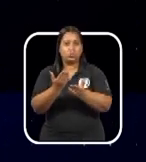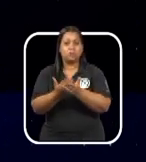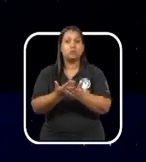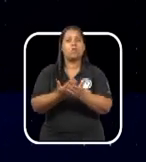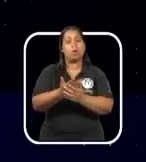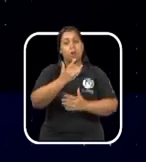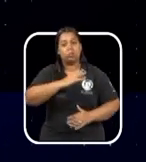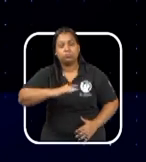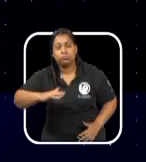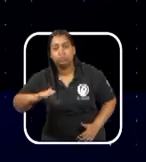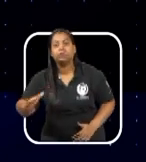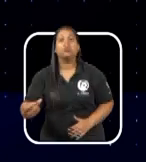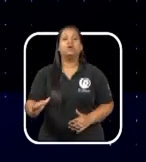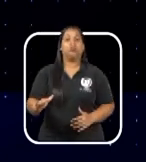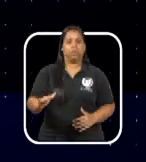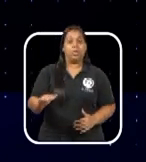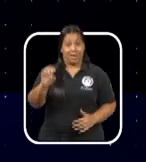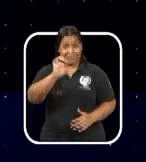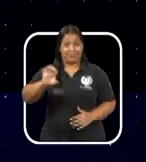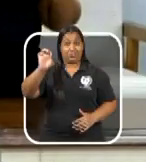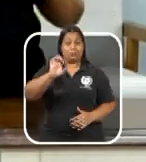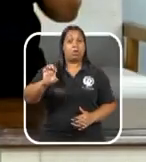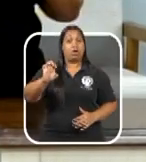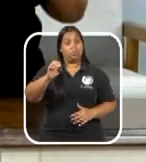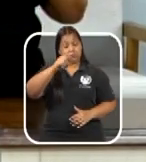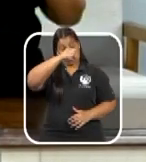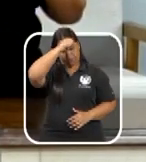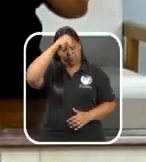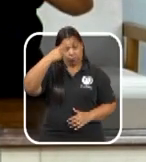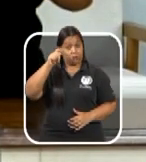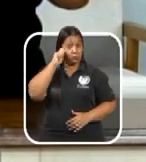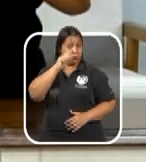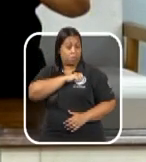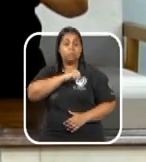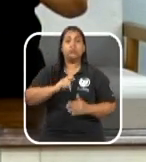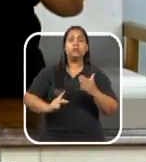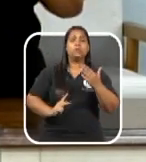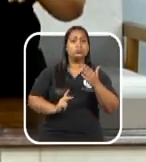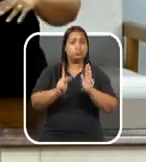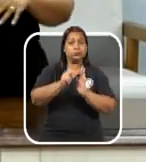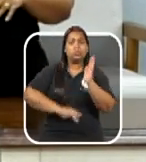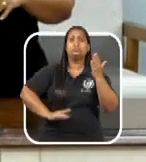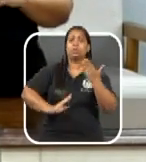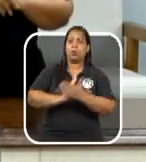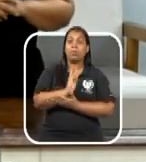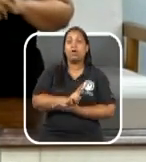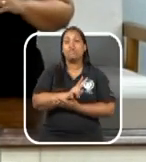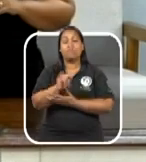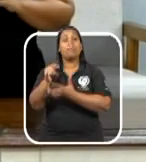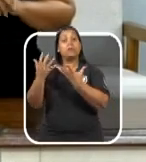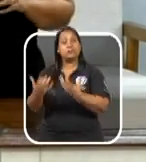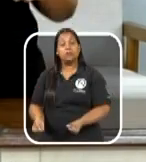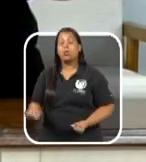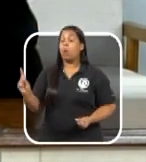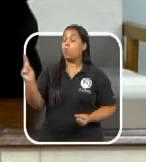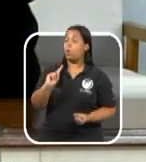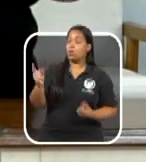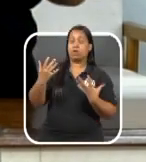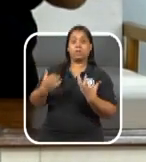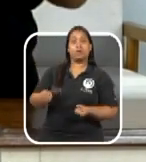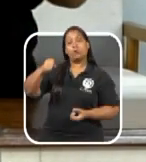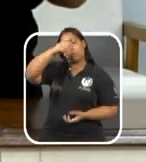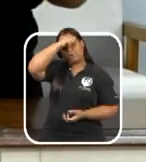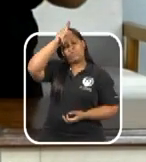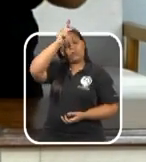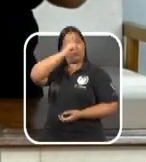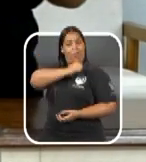municipais e estaduais de Rio Preto. Os projetos aprovados em segunda discussão, segue agora para a sanção ou veto do